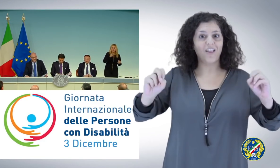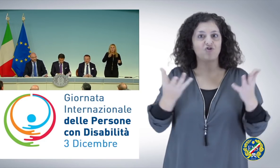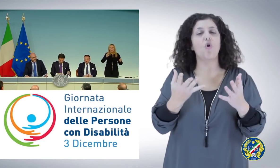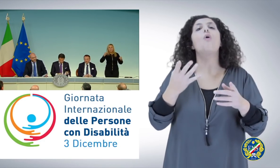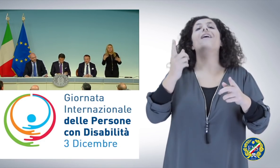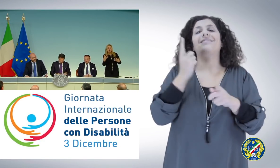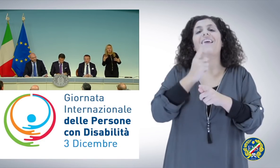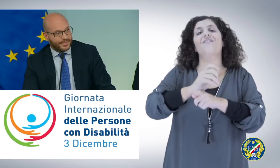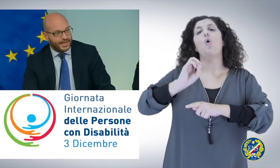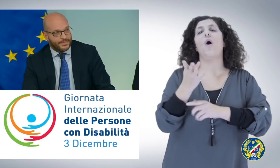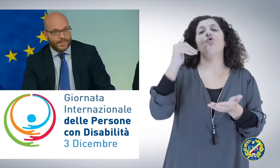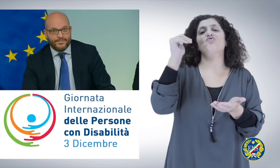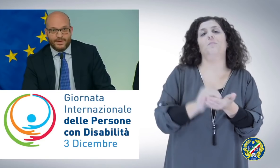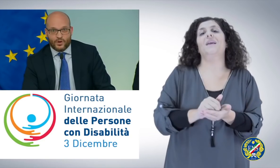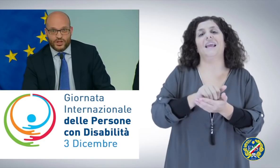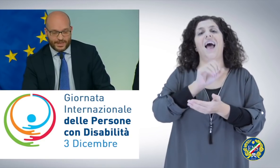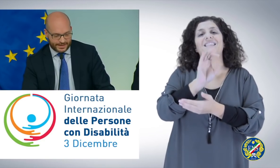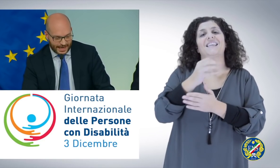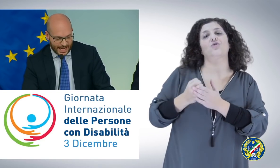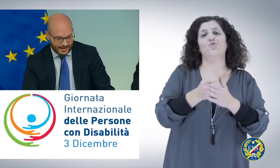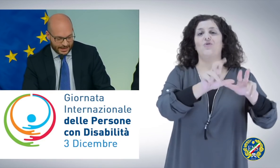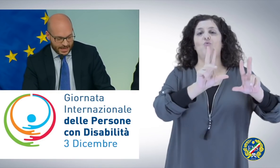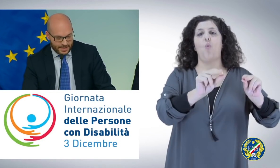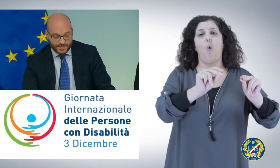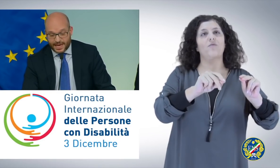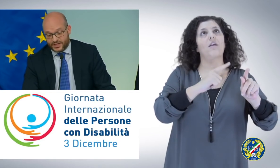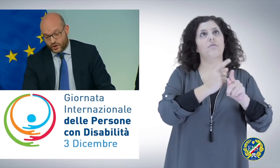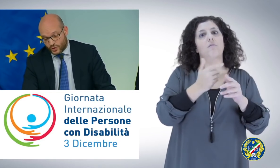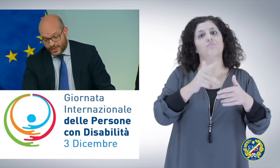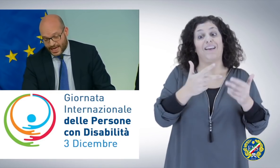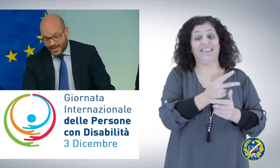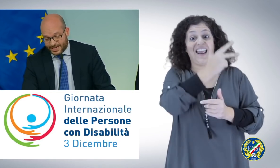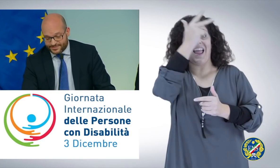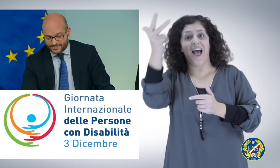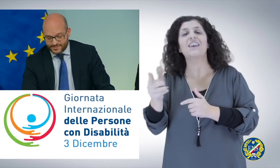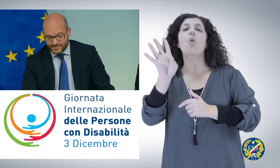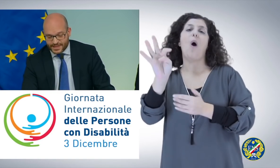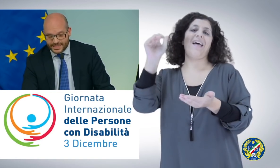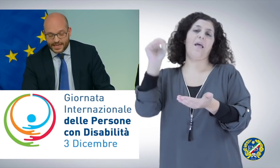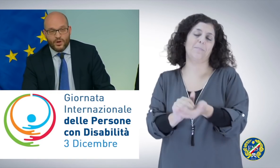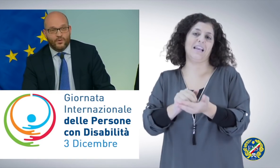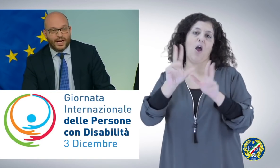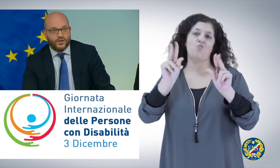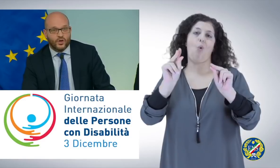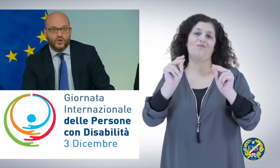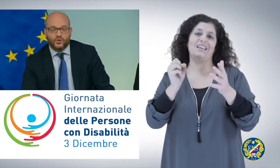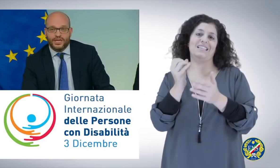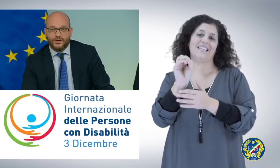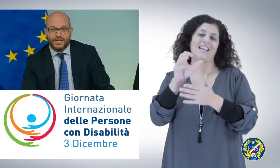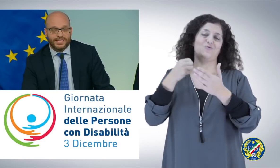fino ad arrivare a 40.000 nei prossimi tre anni. Mi piace sottolineare che stiamo lavorando sulla lingua dei